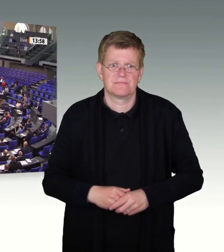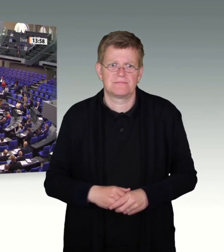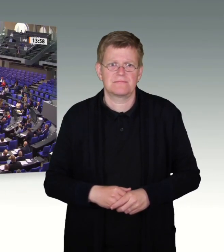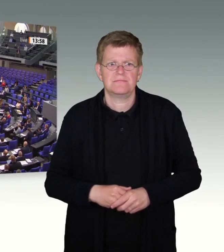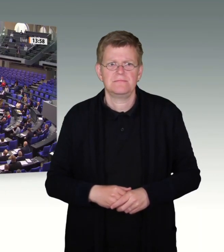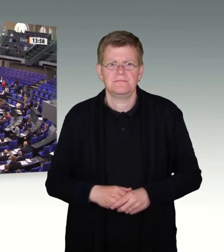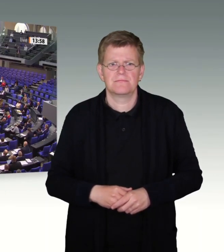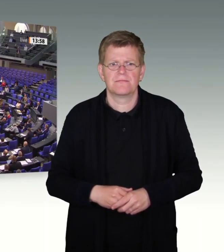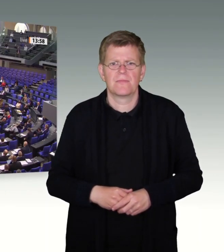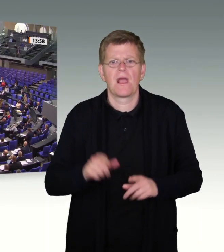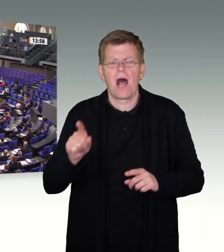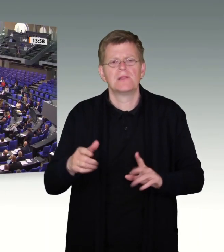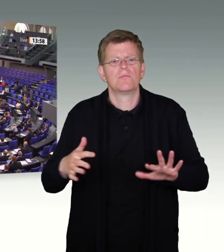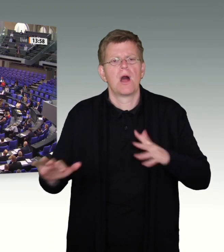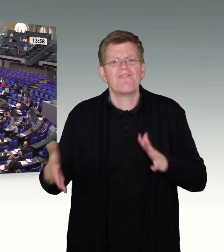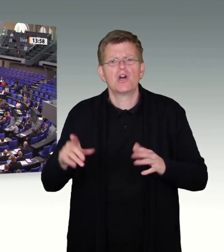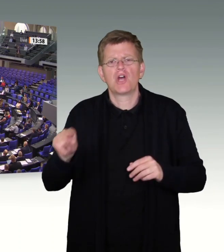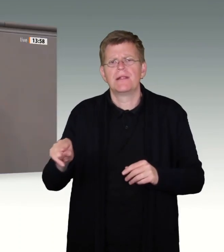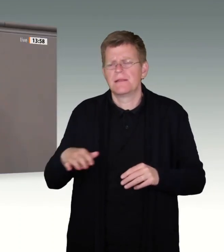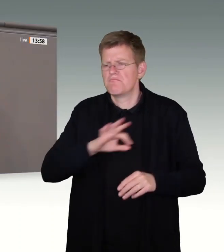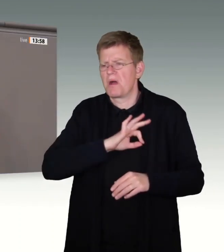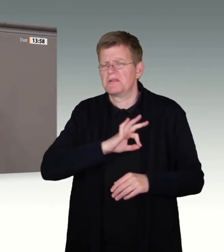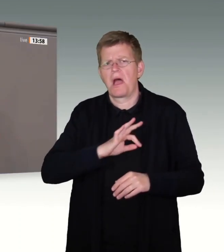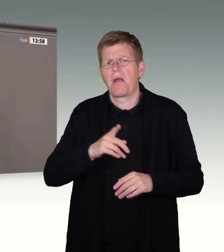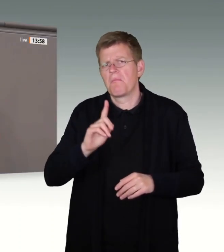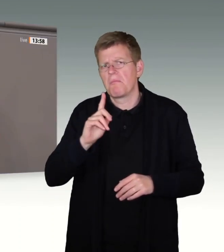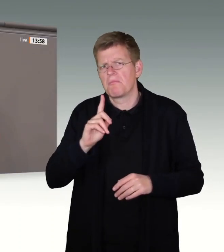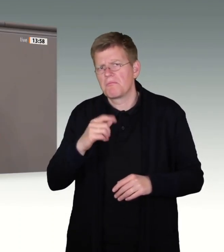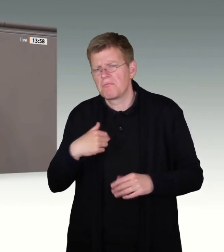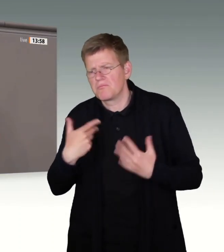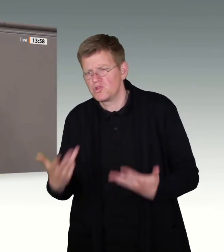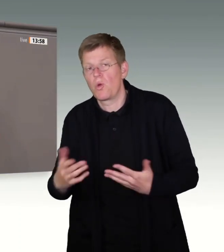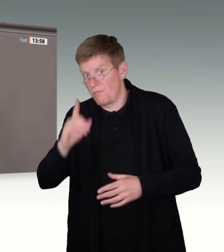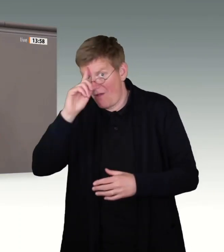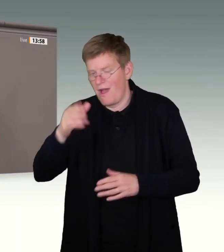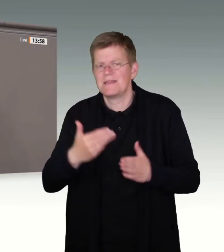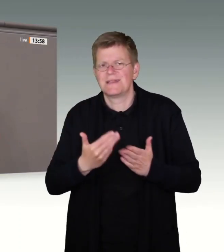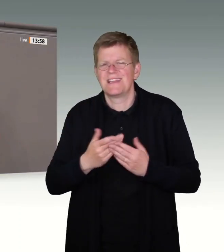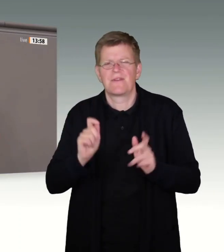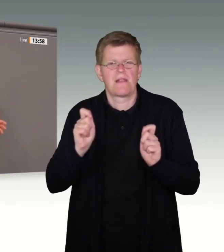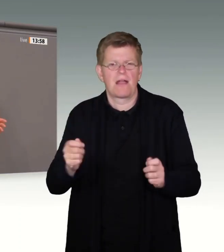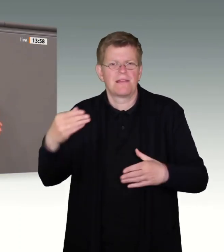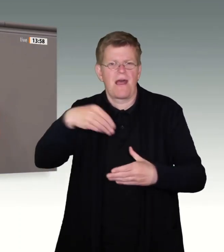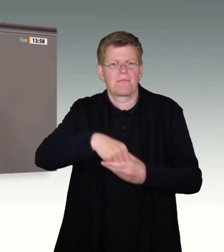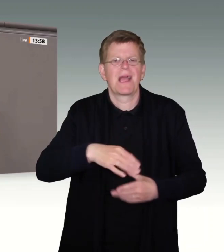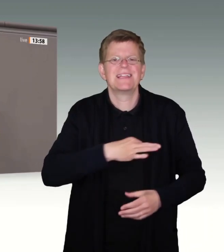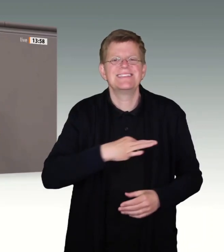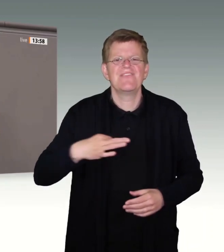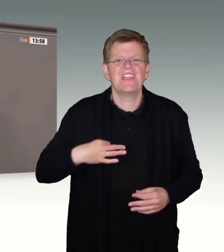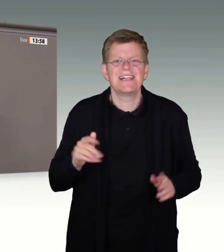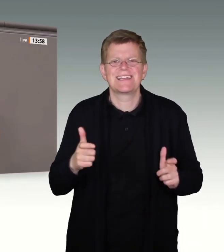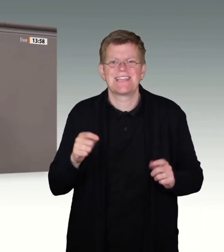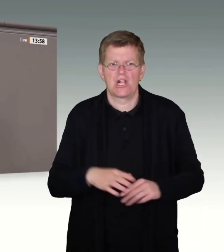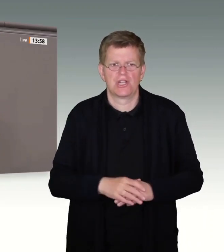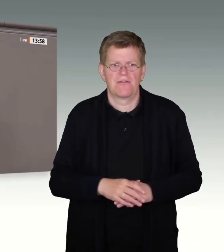Vermutlich weiß sie das selbst nur zu gut und hat es in ihrem Antrag auch deshalb auf die Zivilgesellschaft abgesehen. NGOs, die